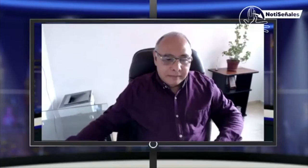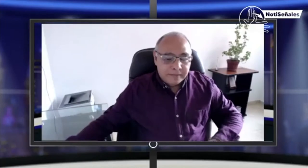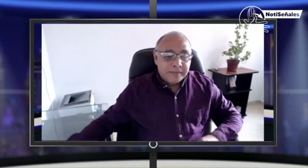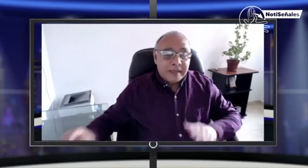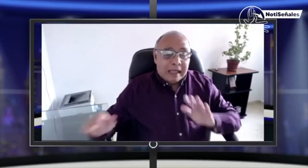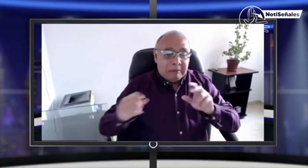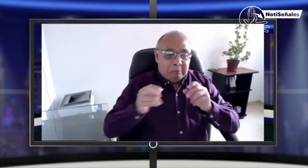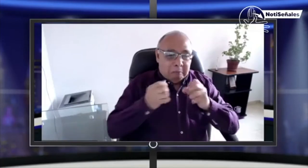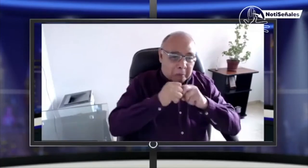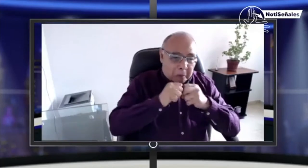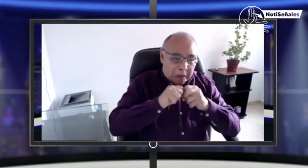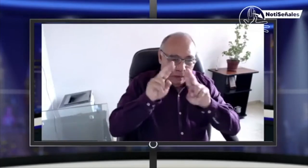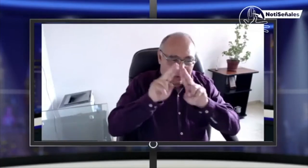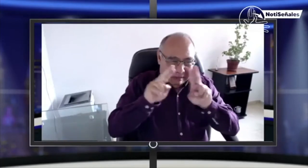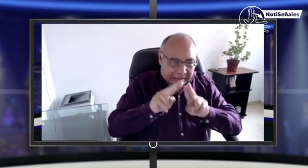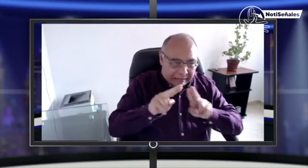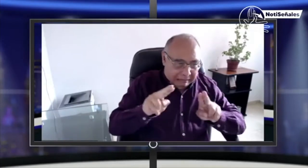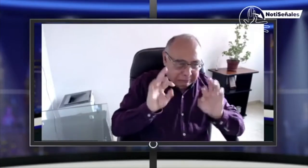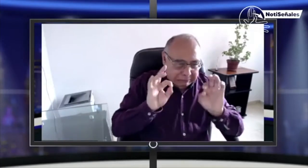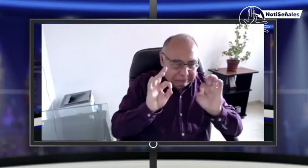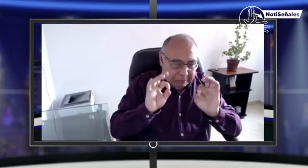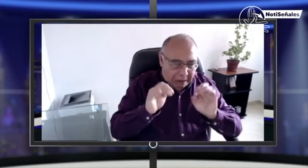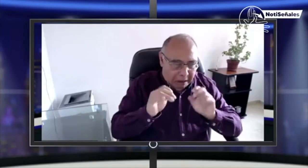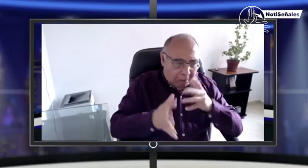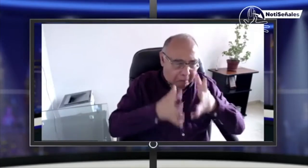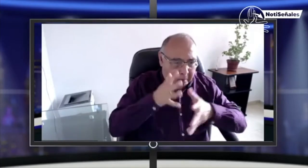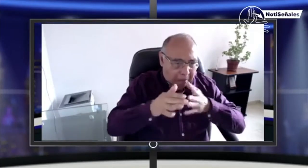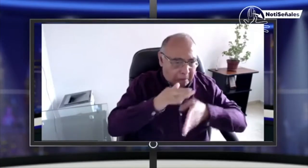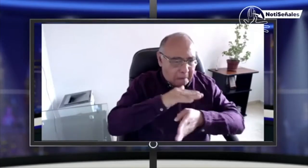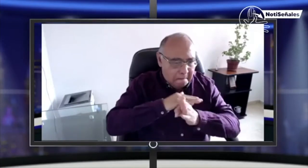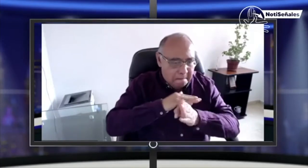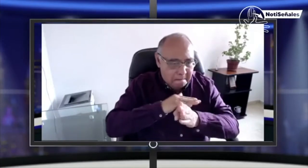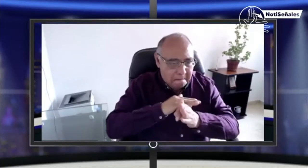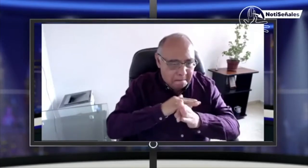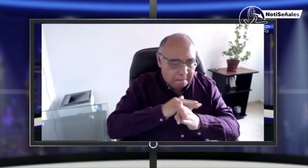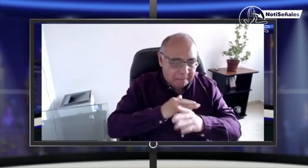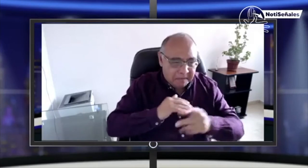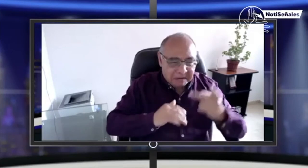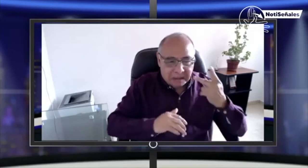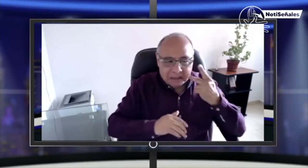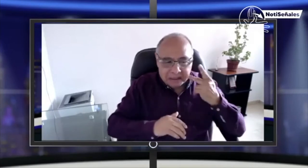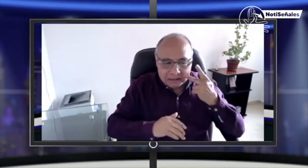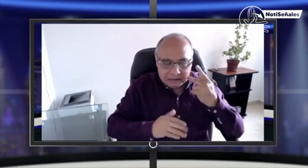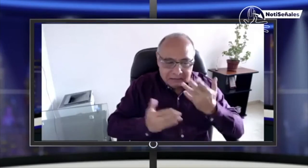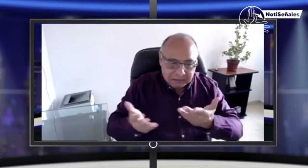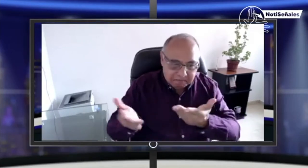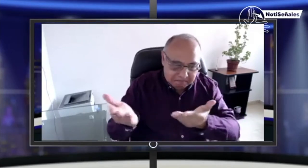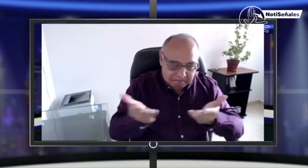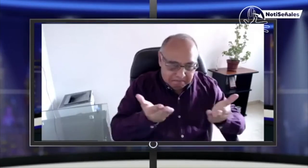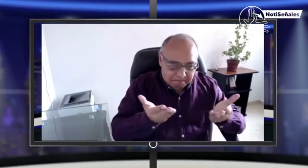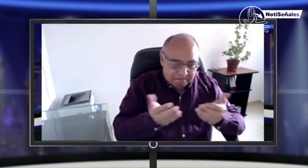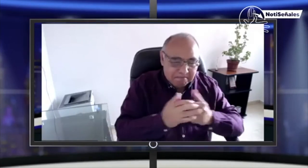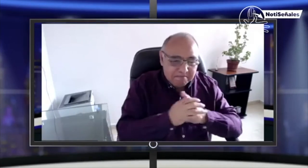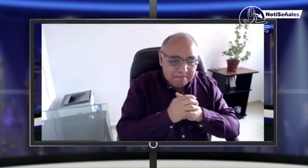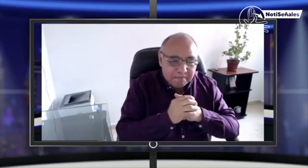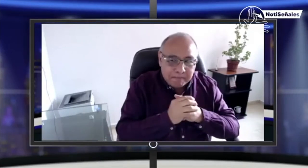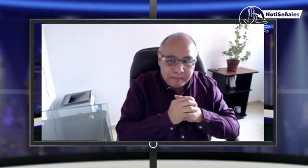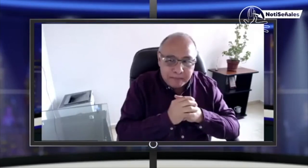Ok, muchísimas gracias. Bueno, estoy viendo que tienes unos pequeños inconvenientes con tu conectividad, pero